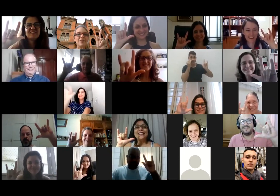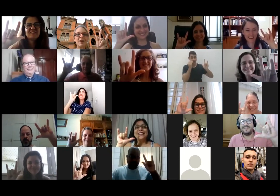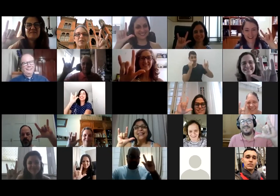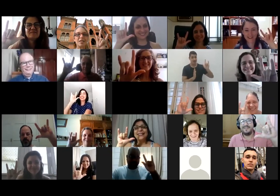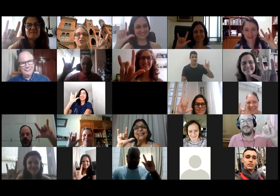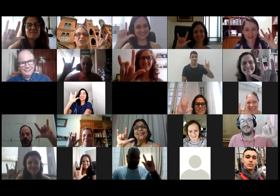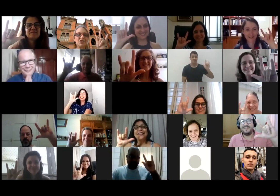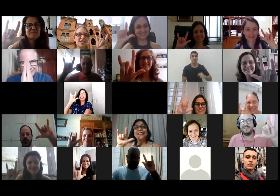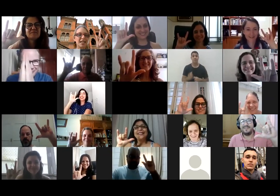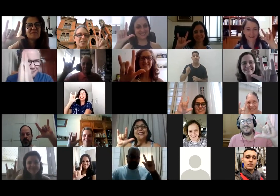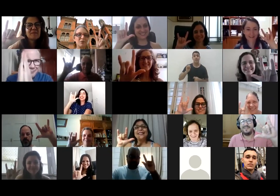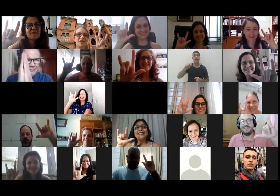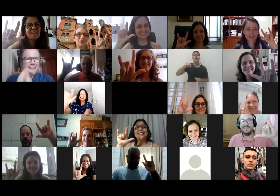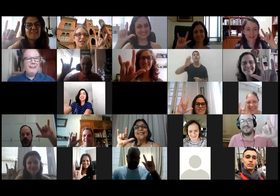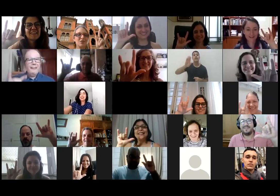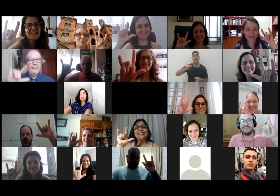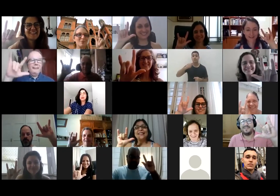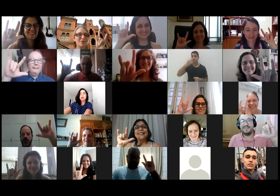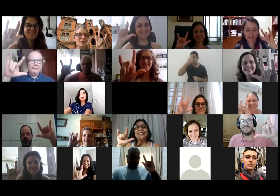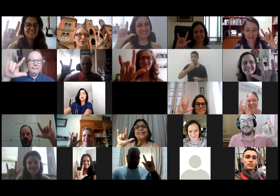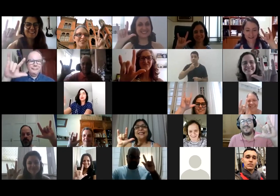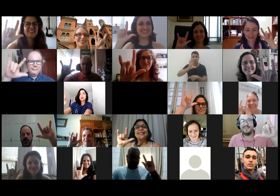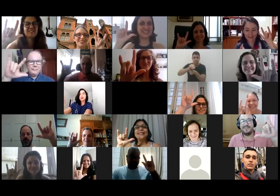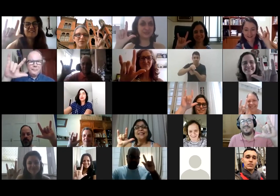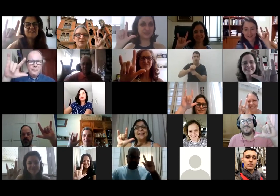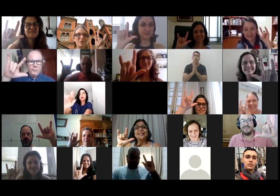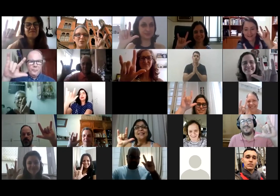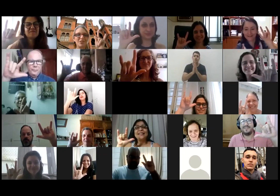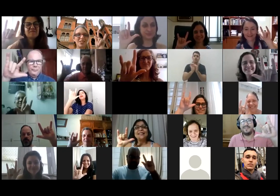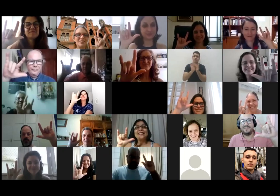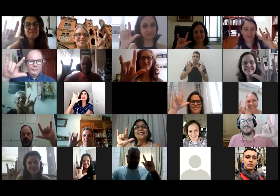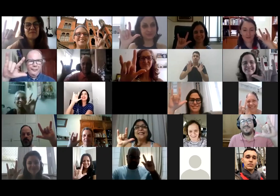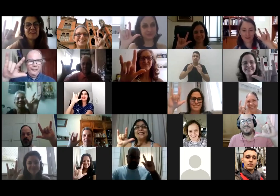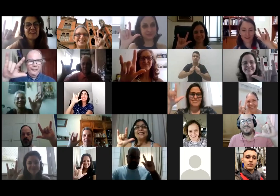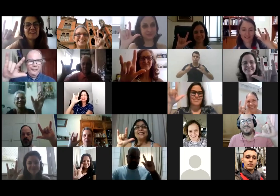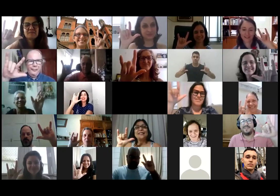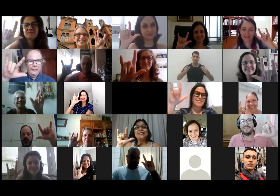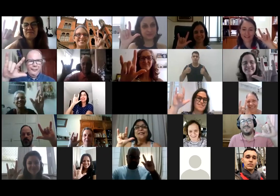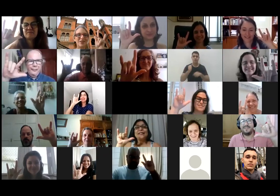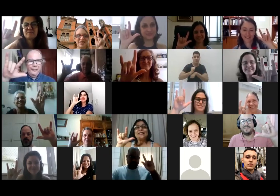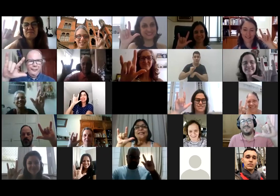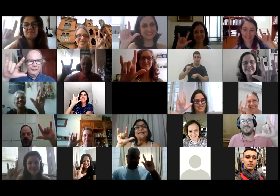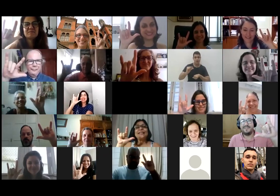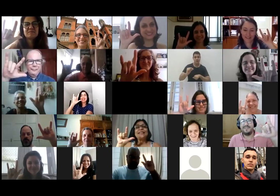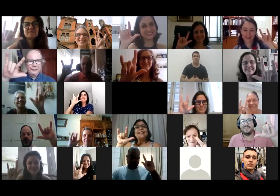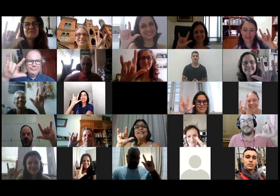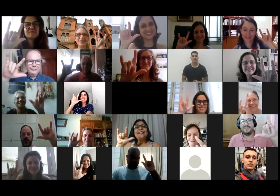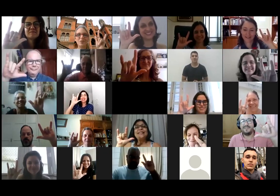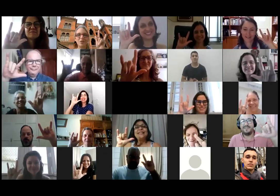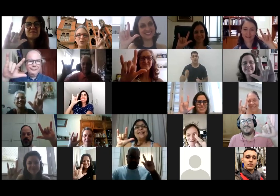Quem tiver com a câmera desligada, se puder acionar, nós, por favor, espera mais um minutinho. Ok.